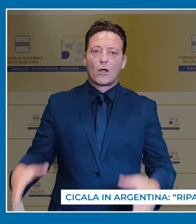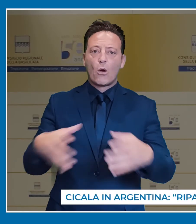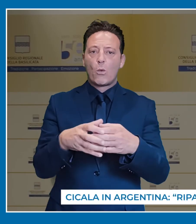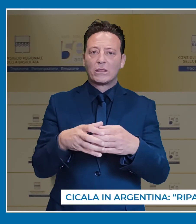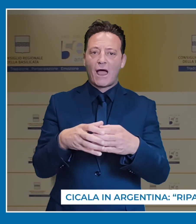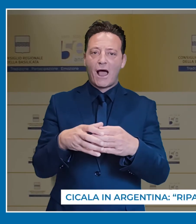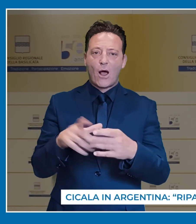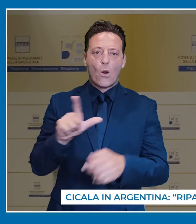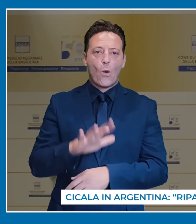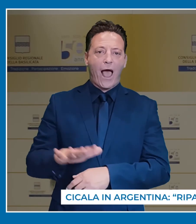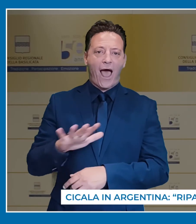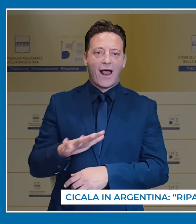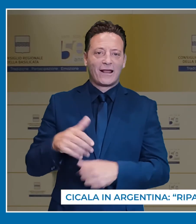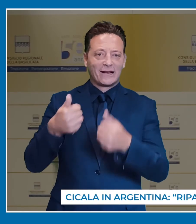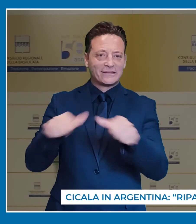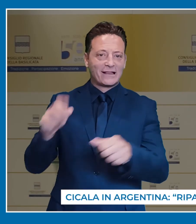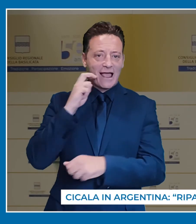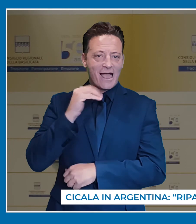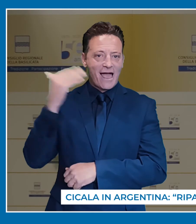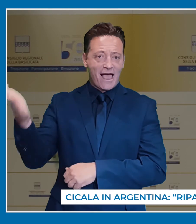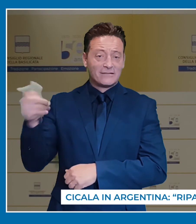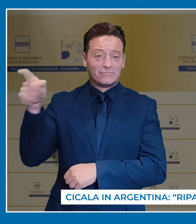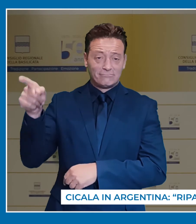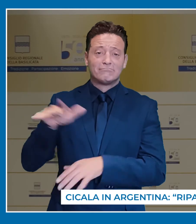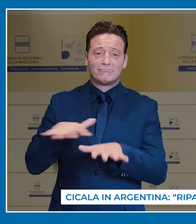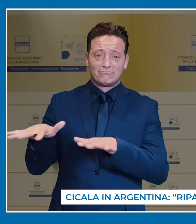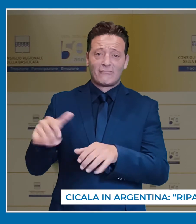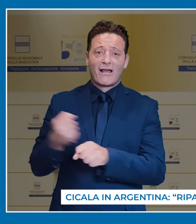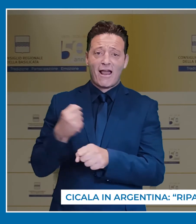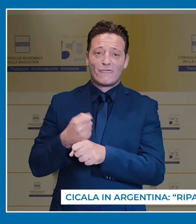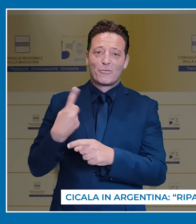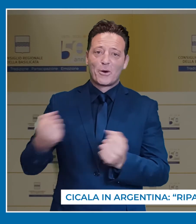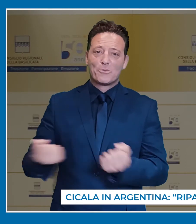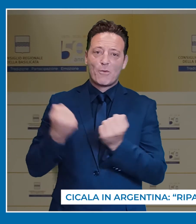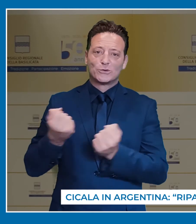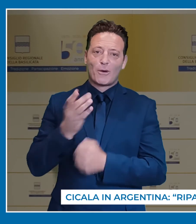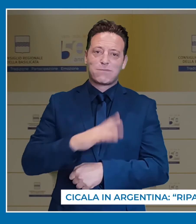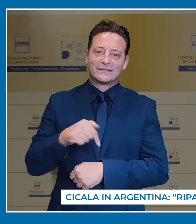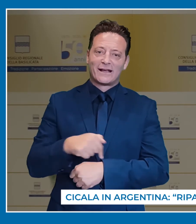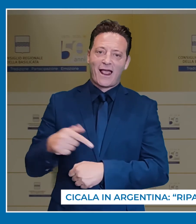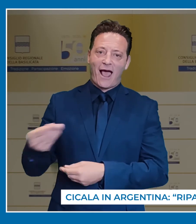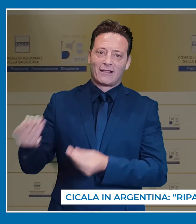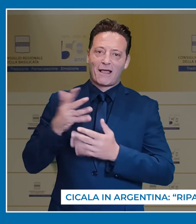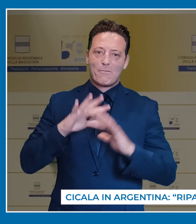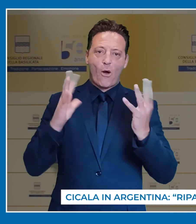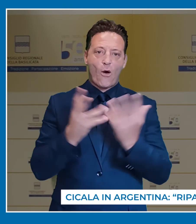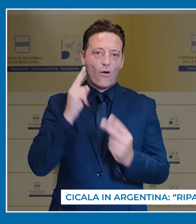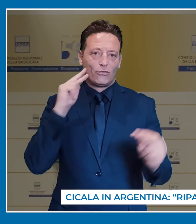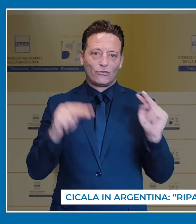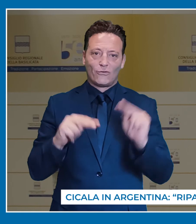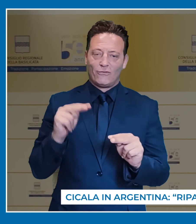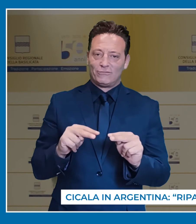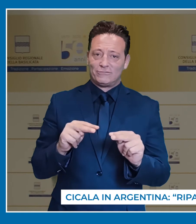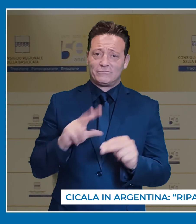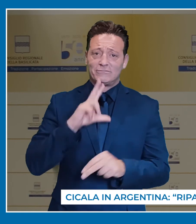Le comunità lucane all'estero contribuiscono in maniera fattiva alla promozione della Basilicata